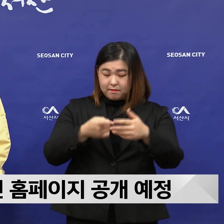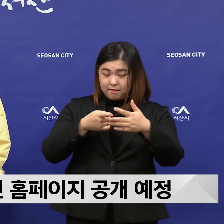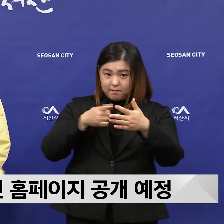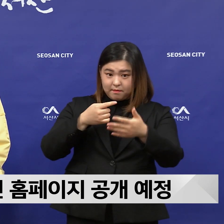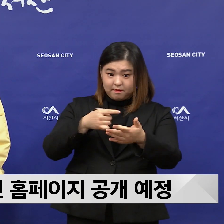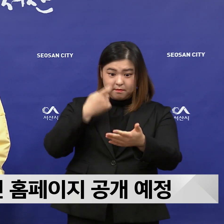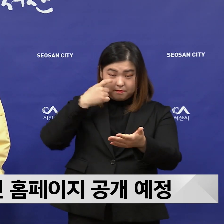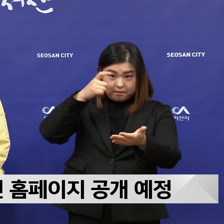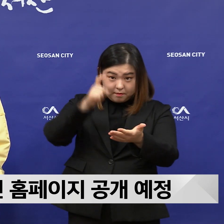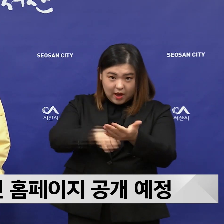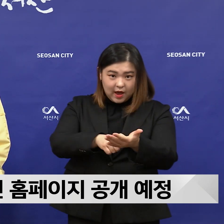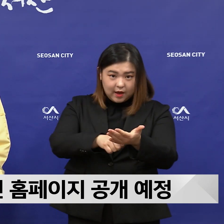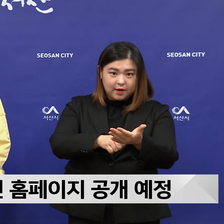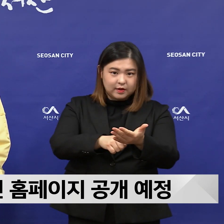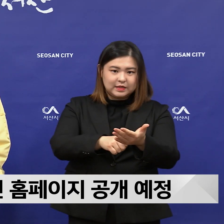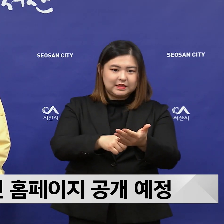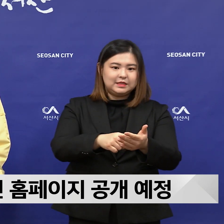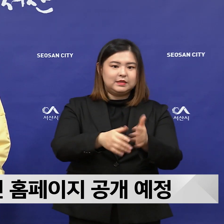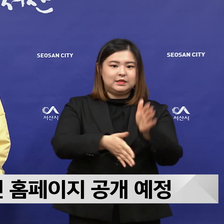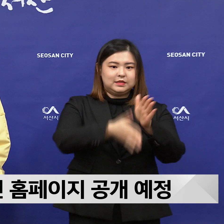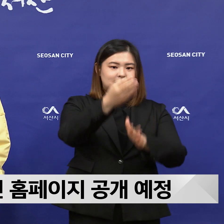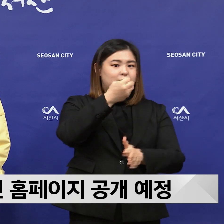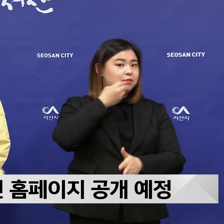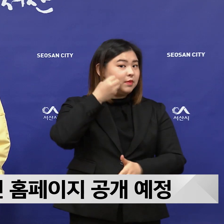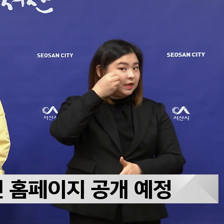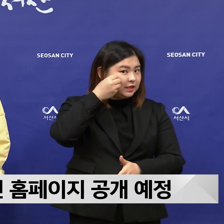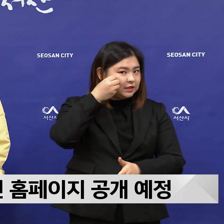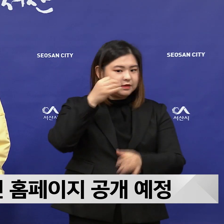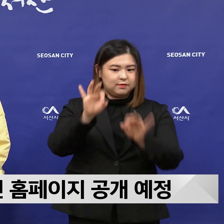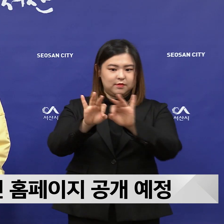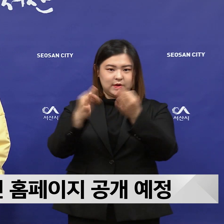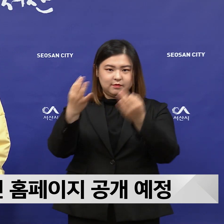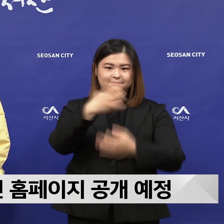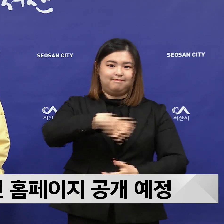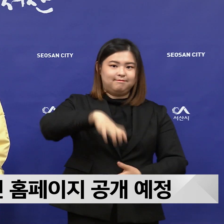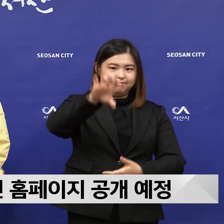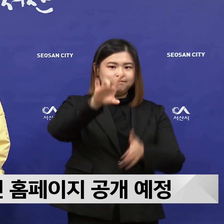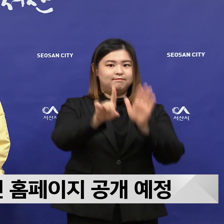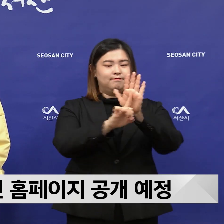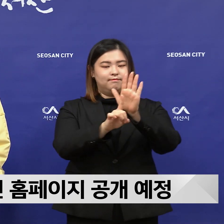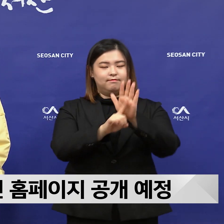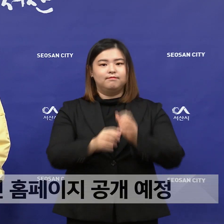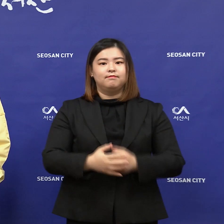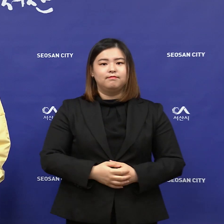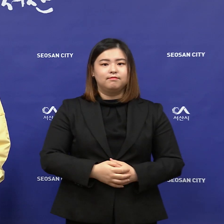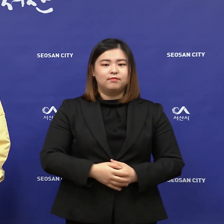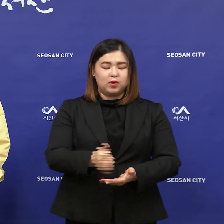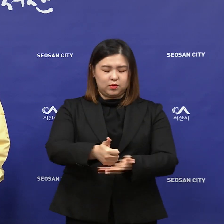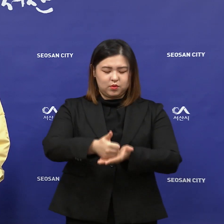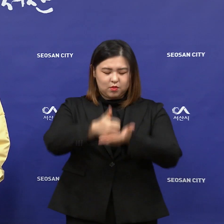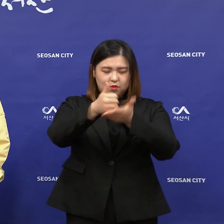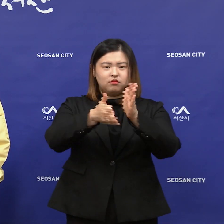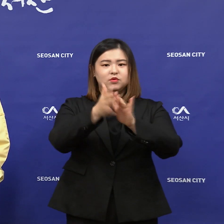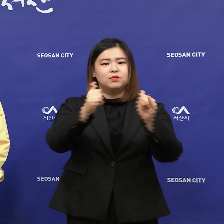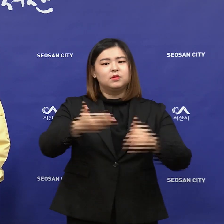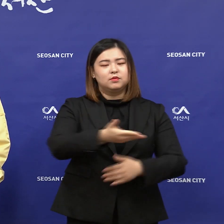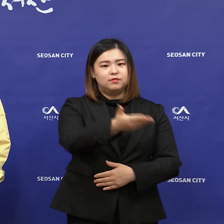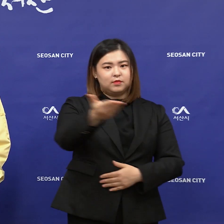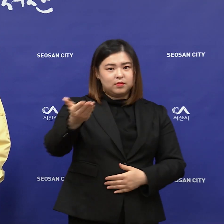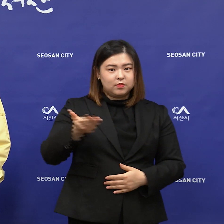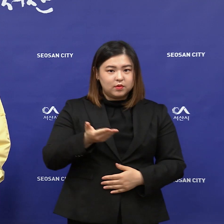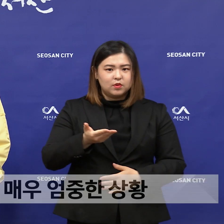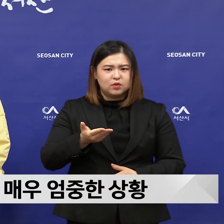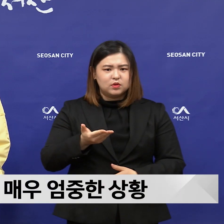SNS를 통해 신속히 공지하겠습니다. 존경하는 시민 여러분 우리시는